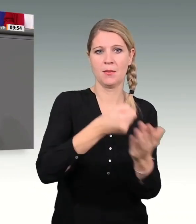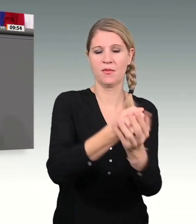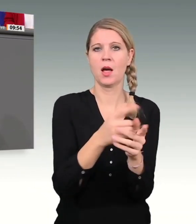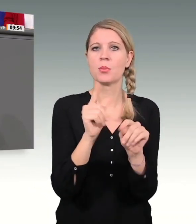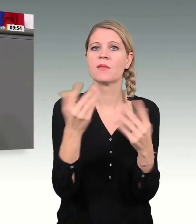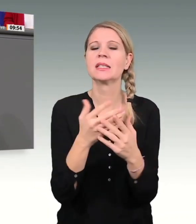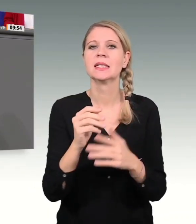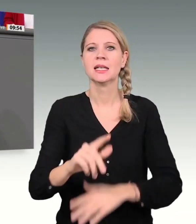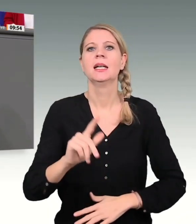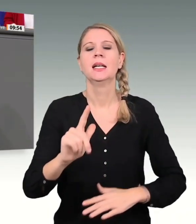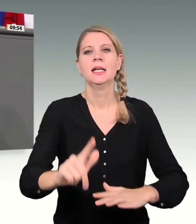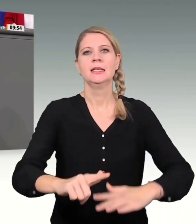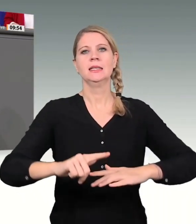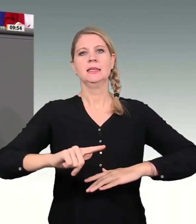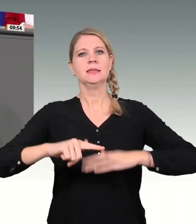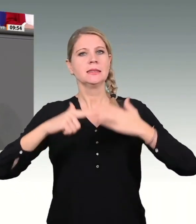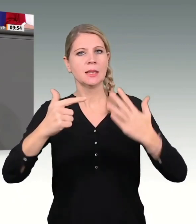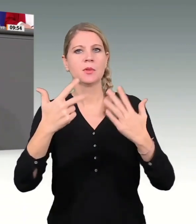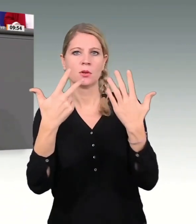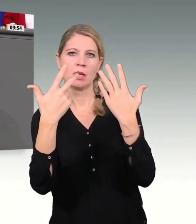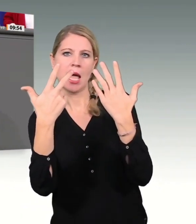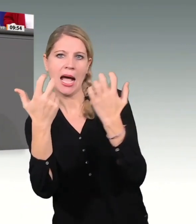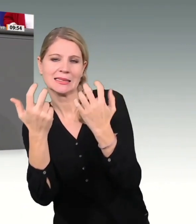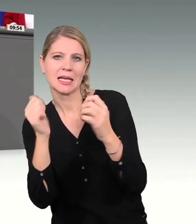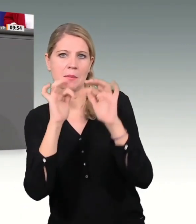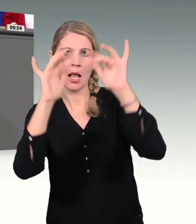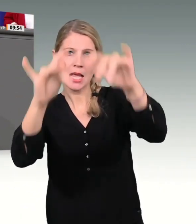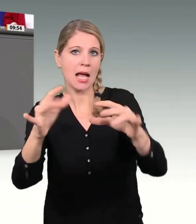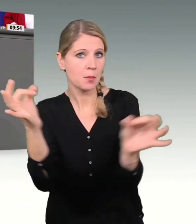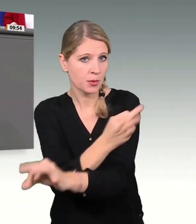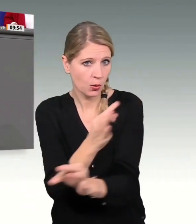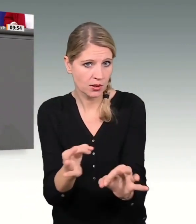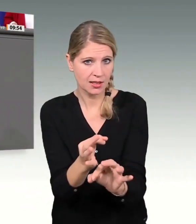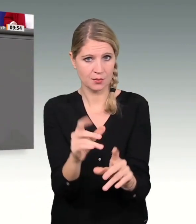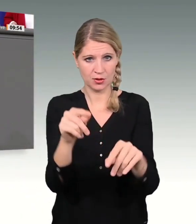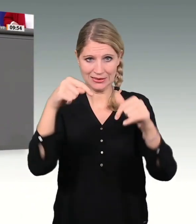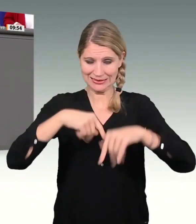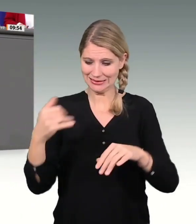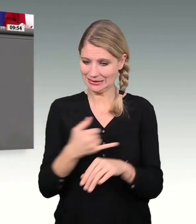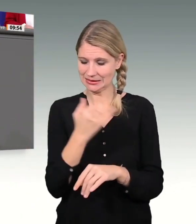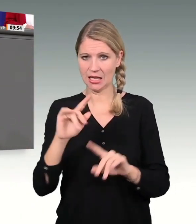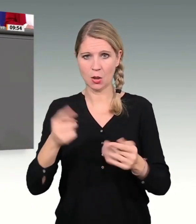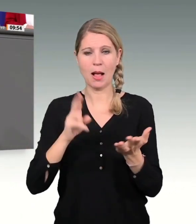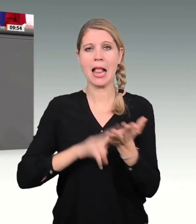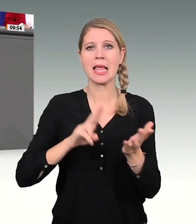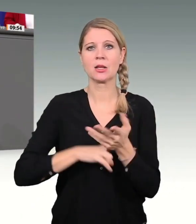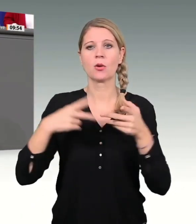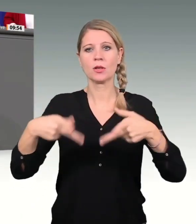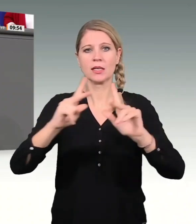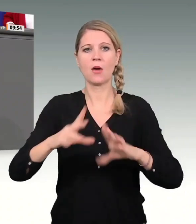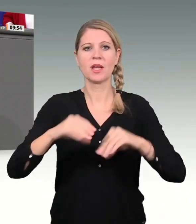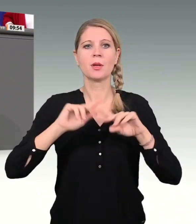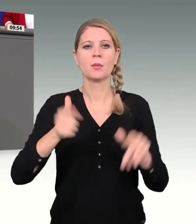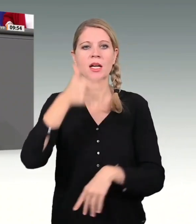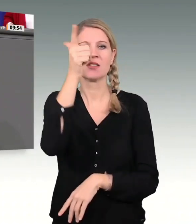nicht in Anspruch genommen. In diesem Jahr haben wir eine Netto-Kreditaufnahme von bis zu 240 Milliarden Euro.